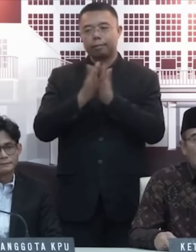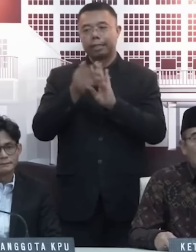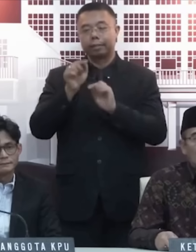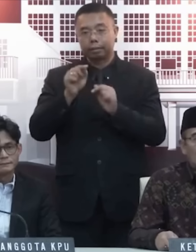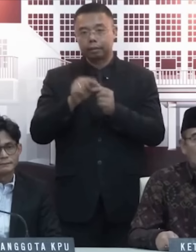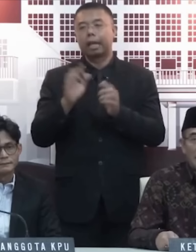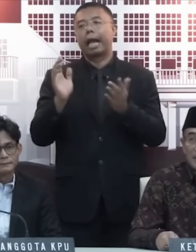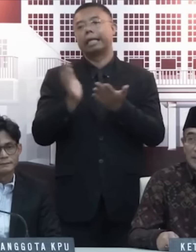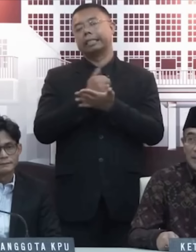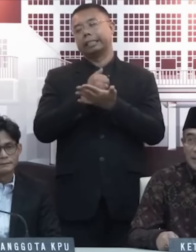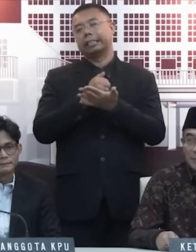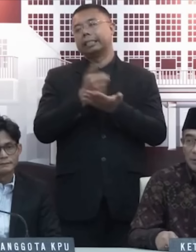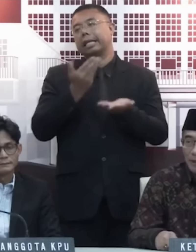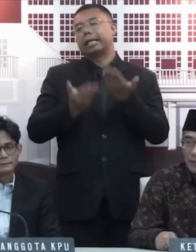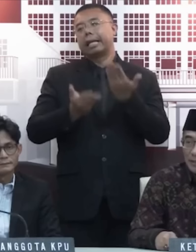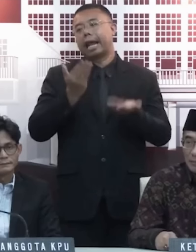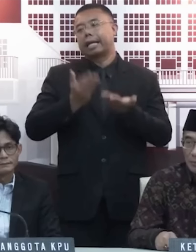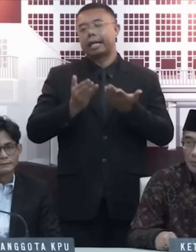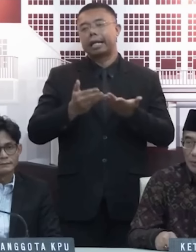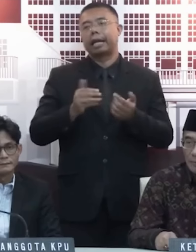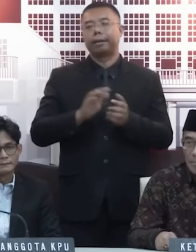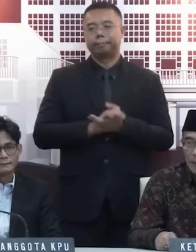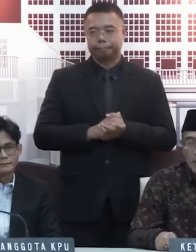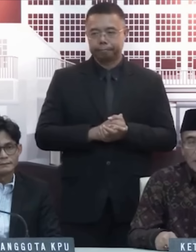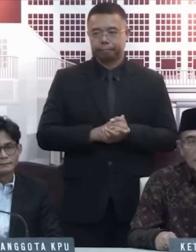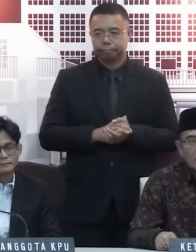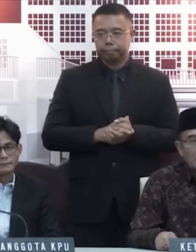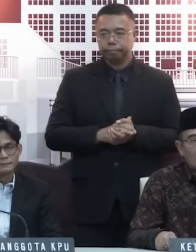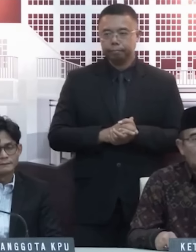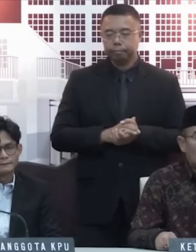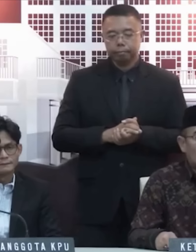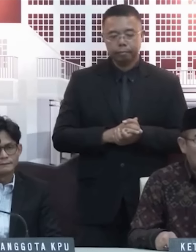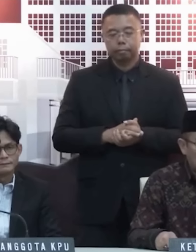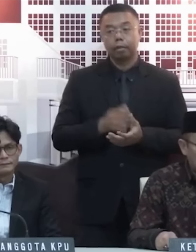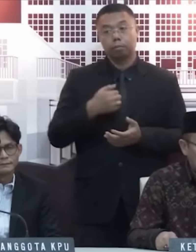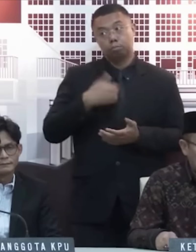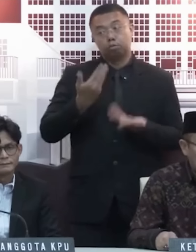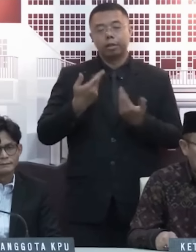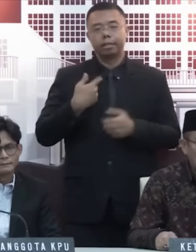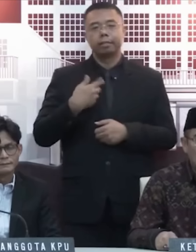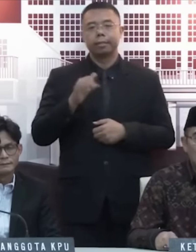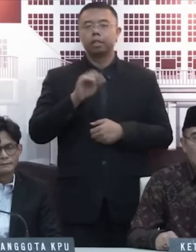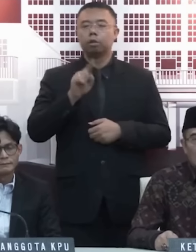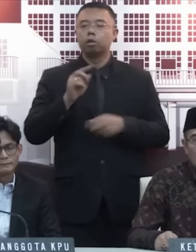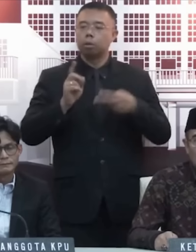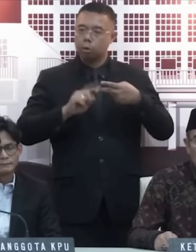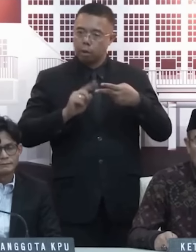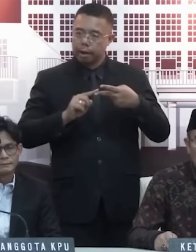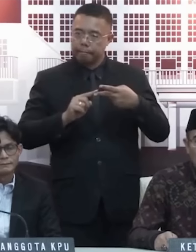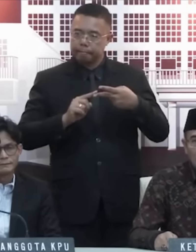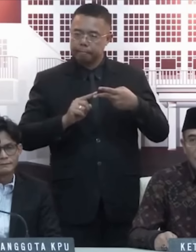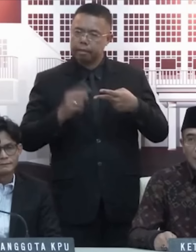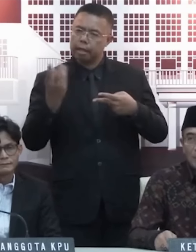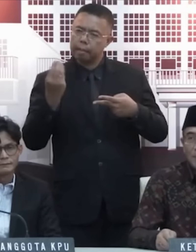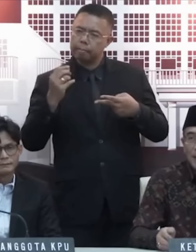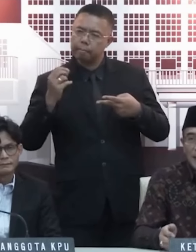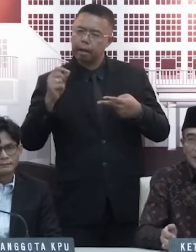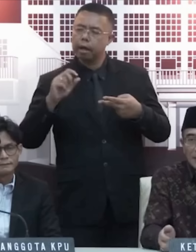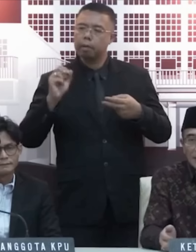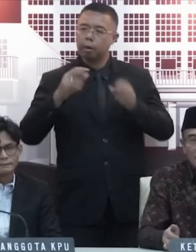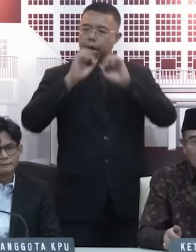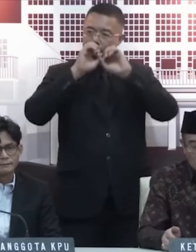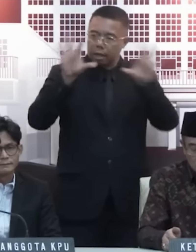hasil prediksinya menurut exit pool. Itu kira-kira begitu ya. Nah yang kedua, kapan boleh